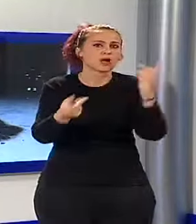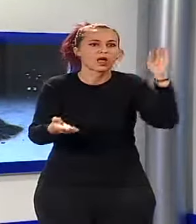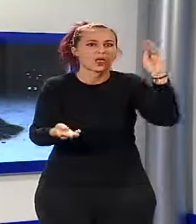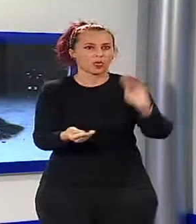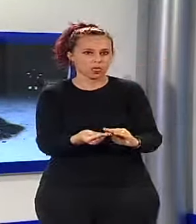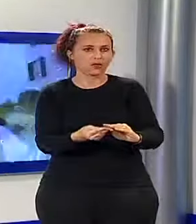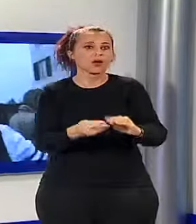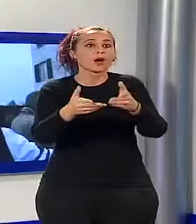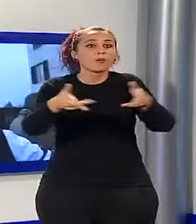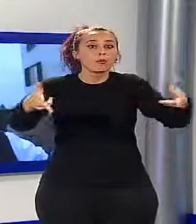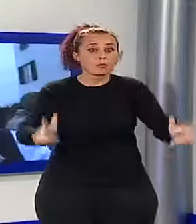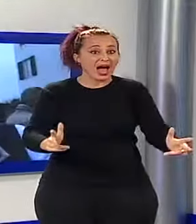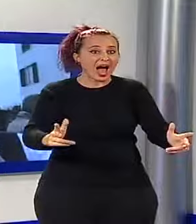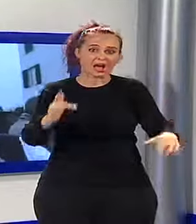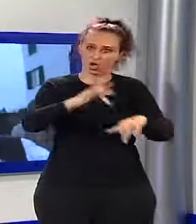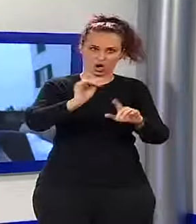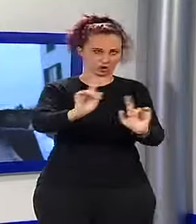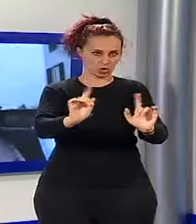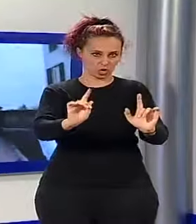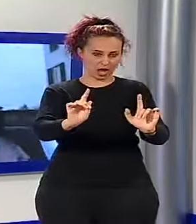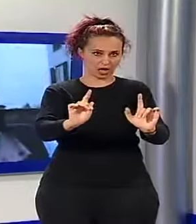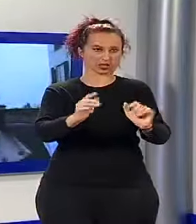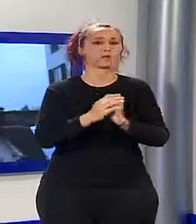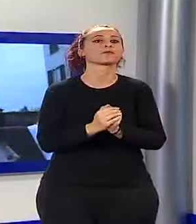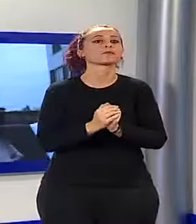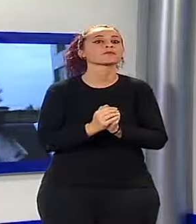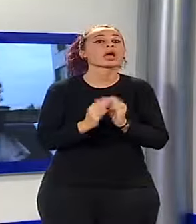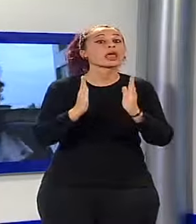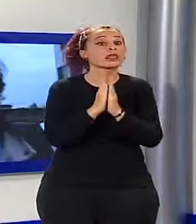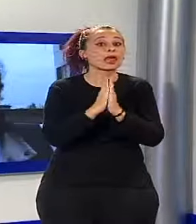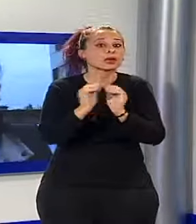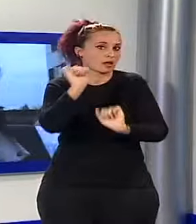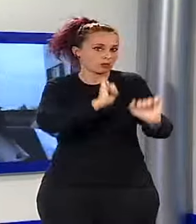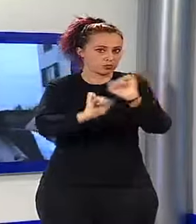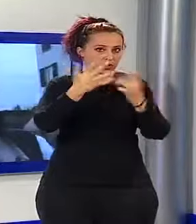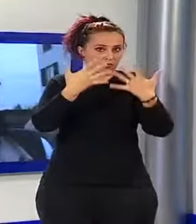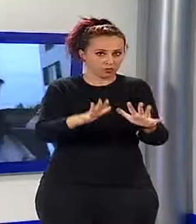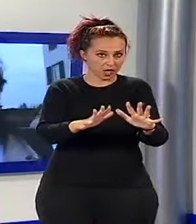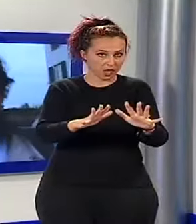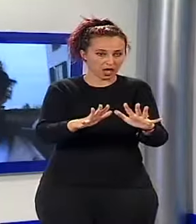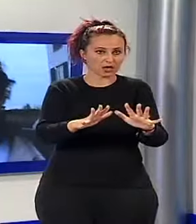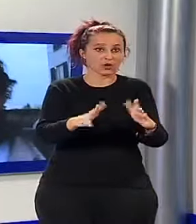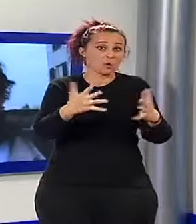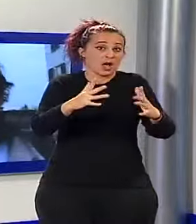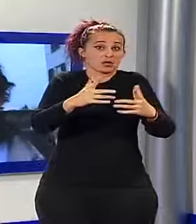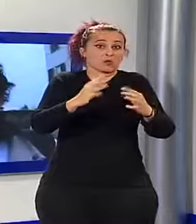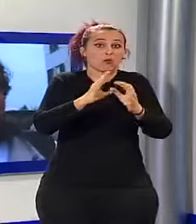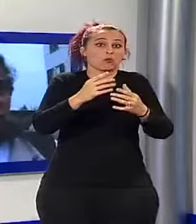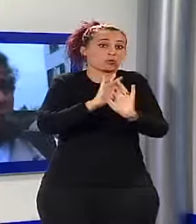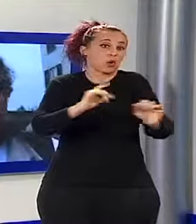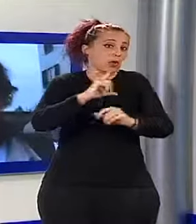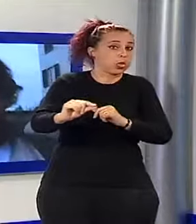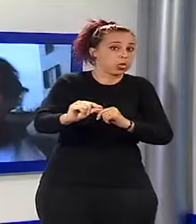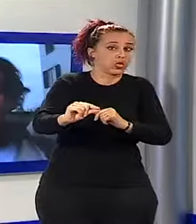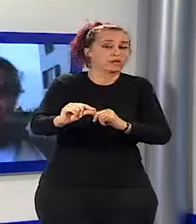panche di legno. Abbiamo pulito la chiesa come facciamo normalmente, poi eravamo in sagrestia, stavamo per andare via. A un